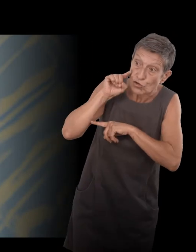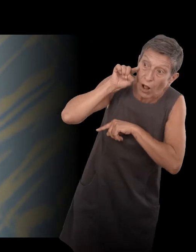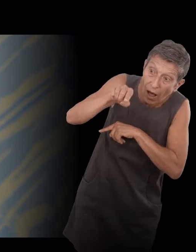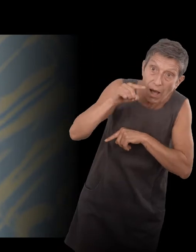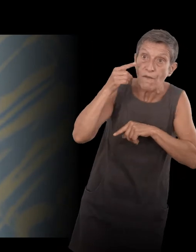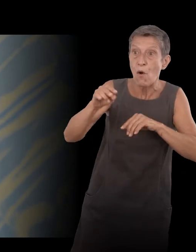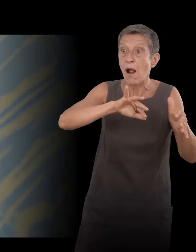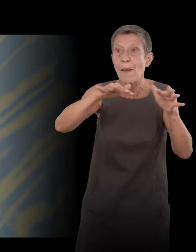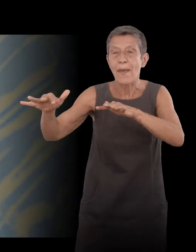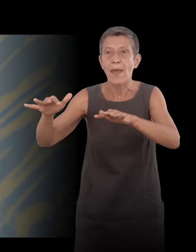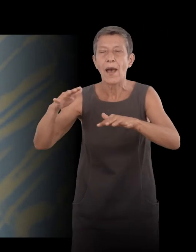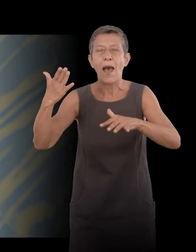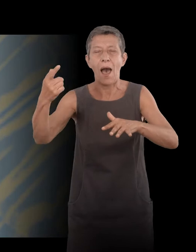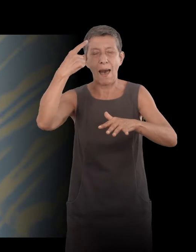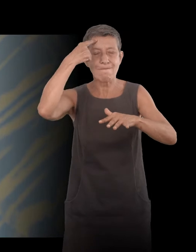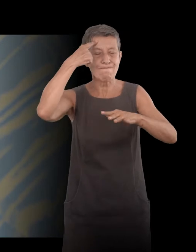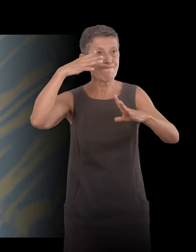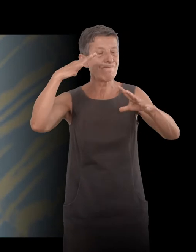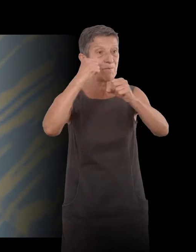raconté sur les lieux, j'évacue.